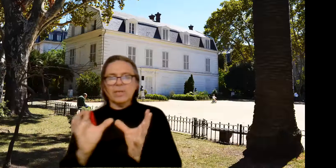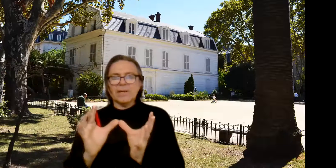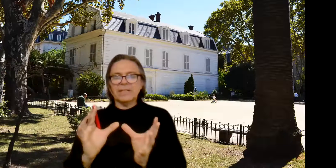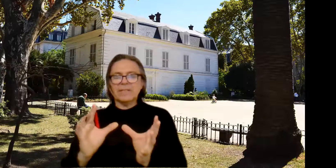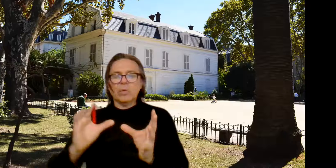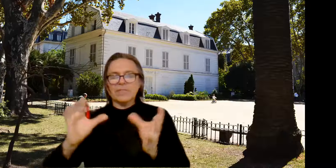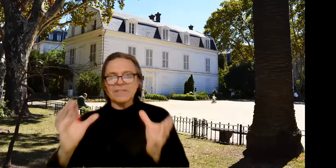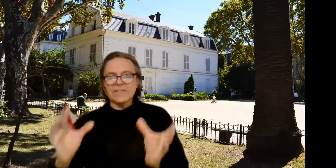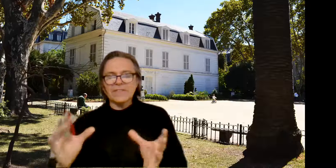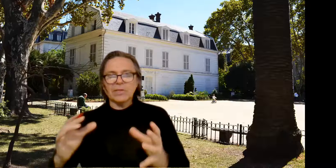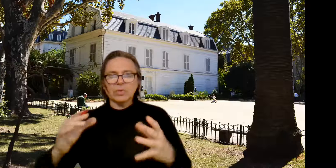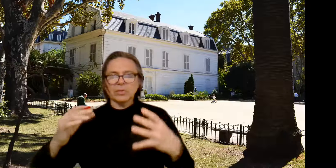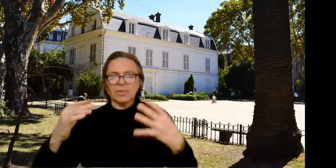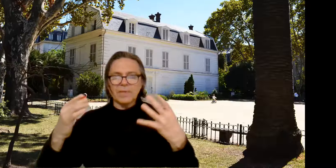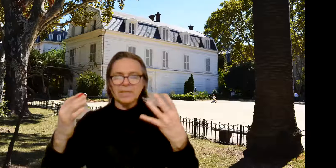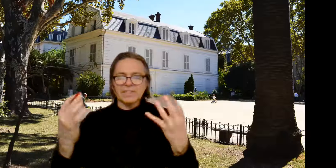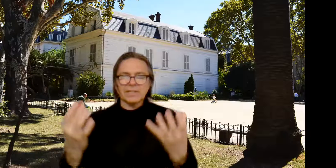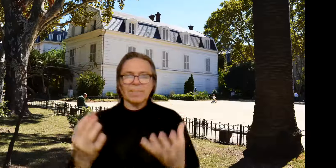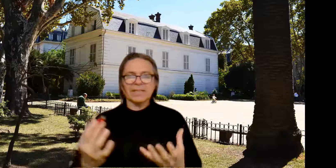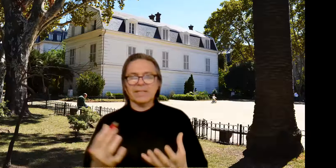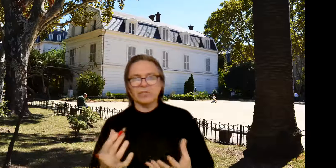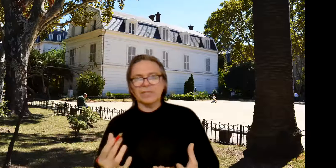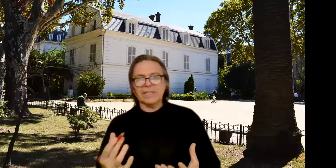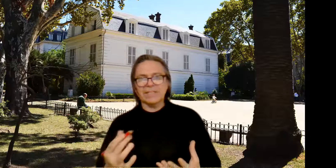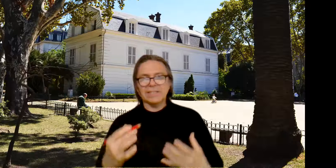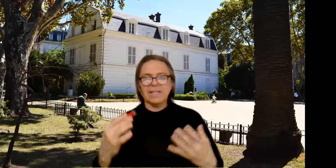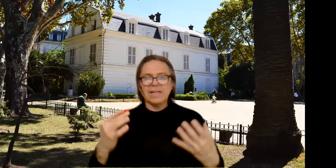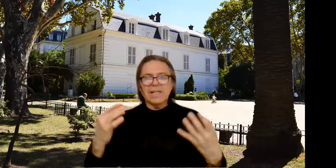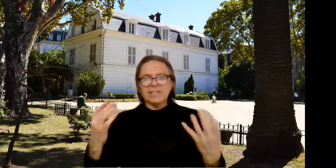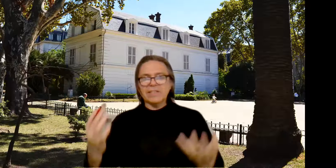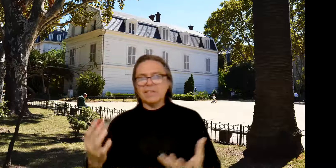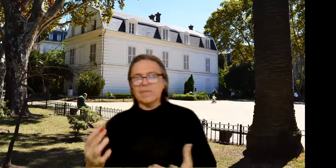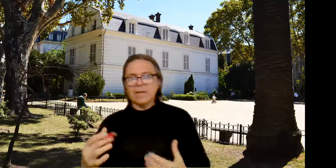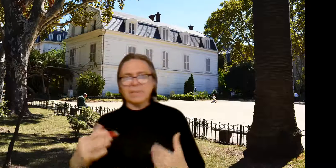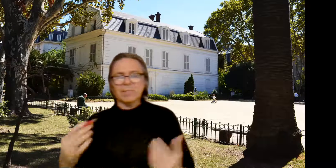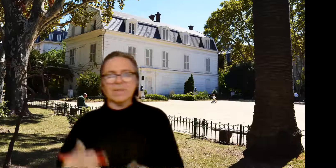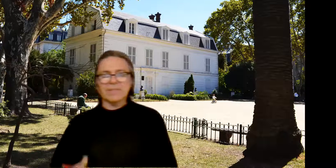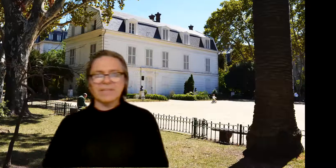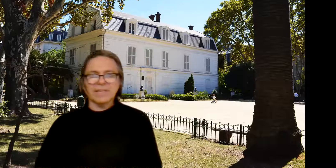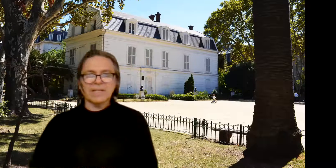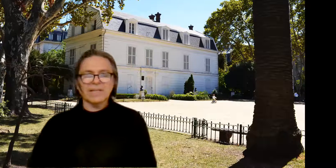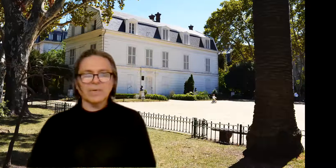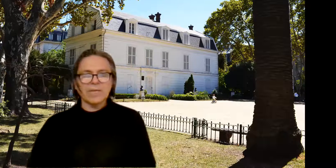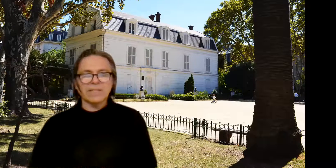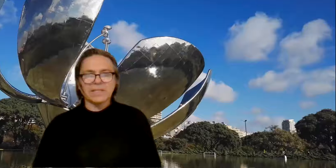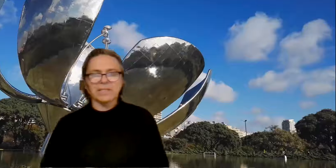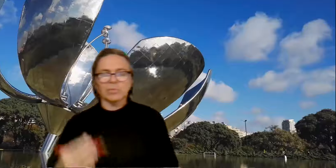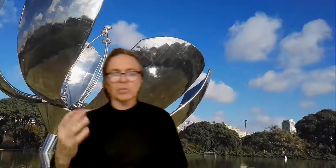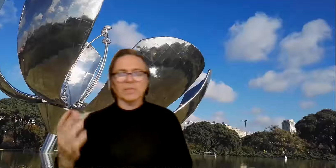aparece lo afrancesado, que todavía cierta parte de la sociedad argentina se identificaba, está muy avanzada década del 40, el Instituto San